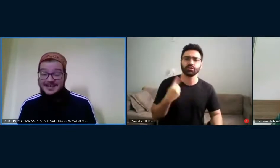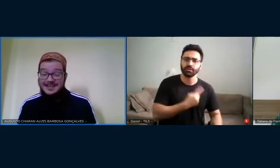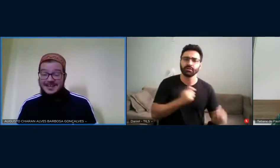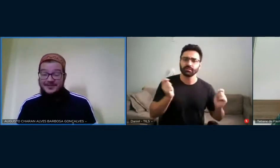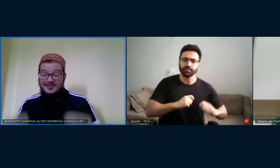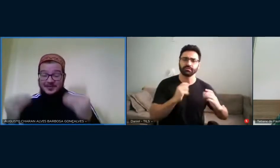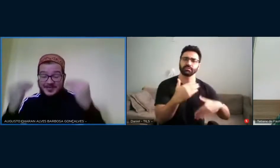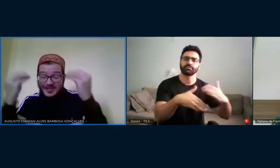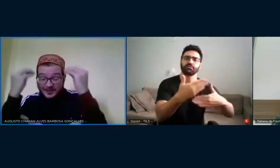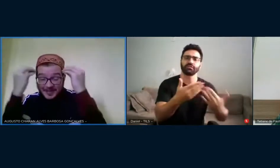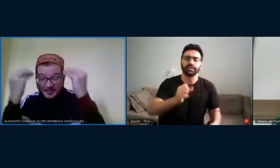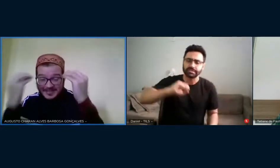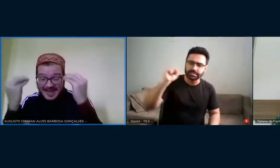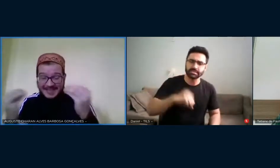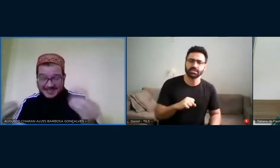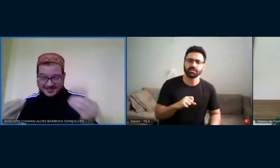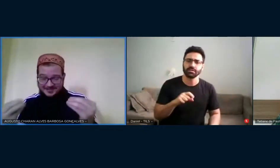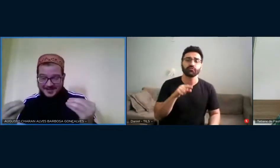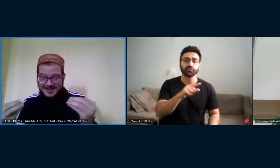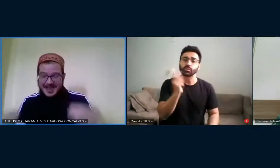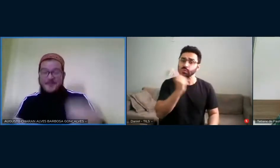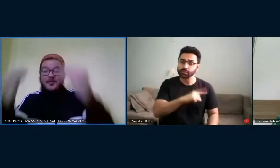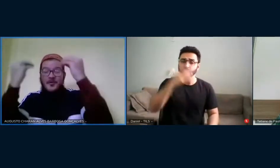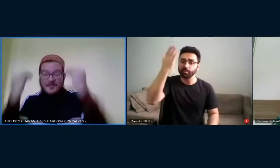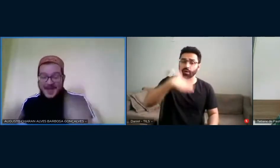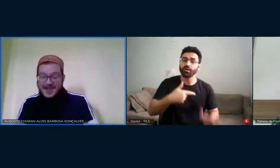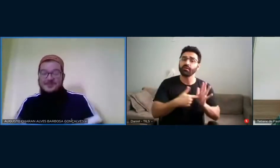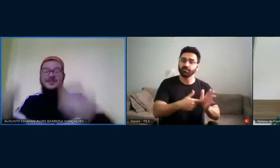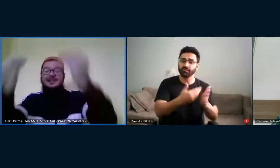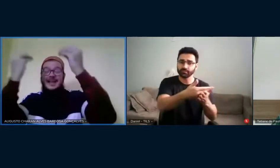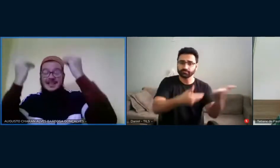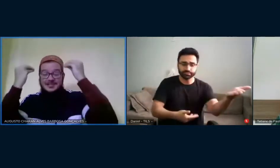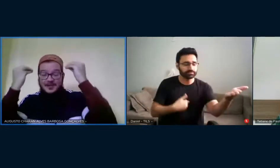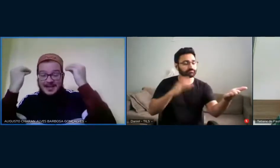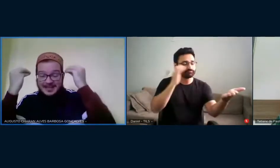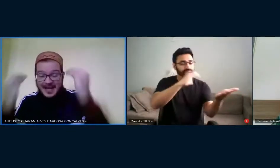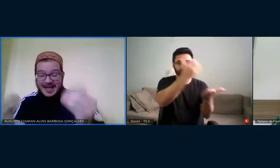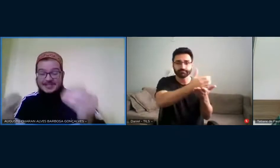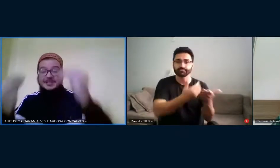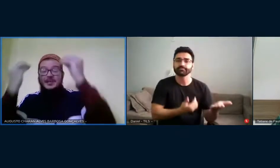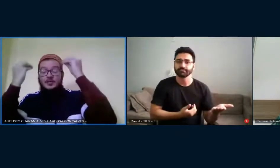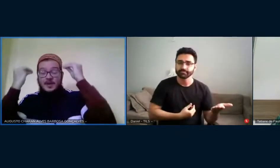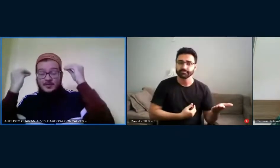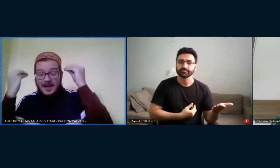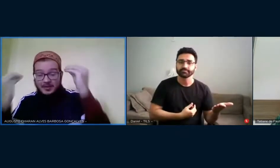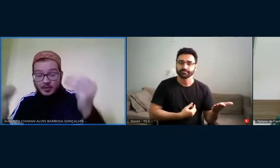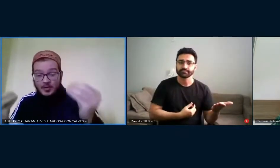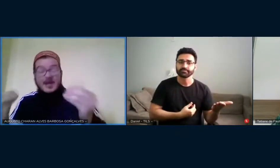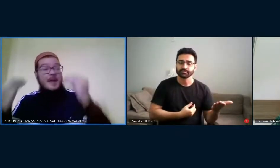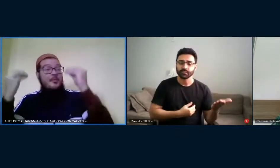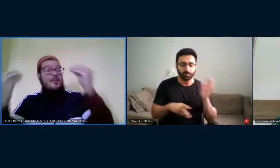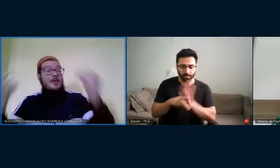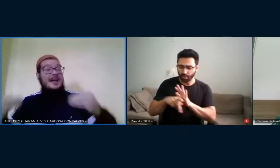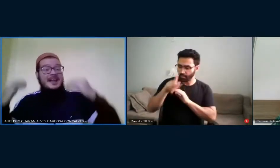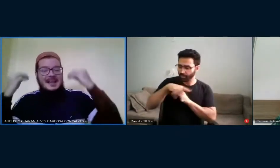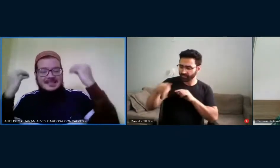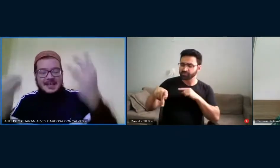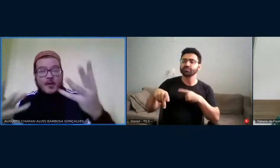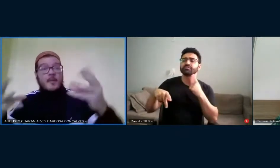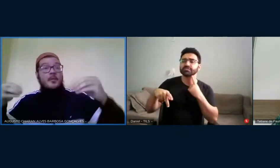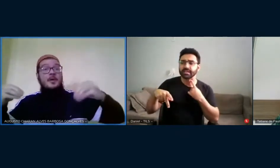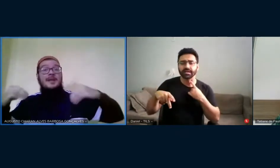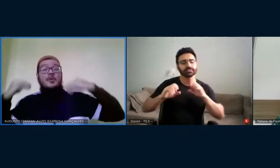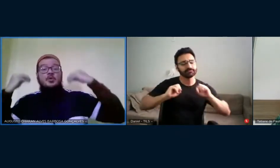que sim, você conseguiu demonstrar isso é por meio da intencionalidade do educador, é por meio da